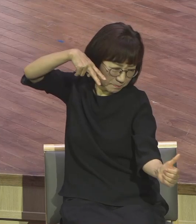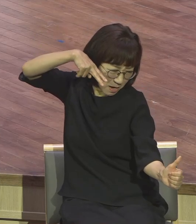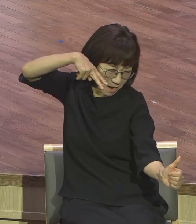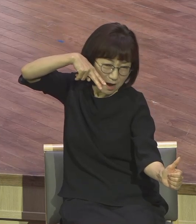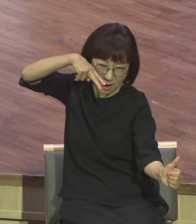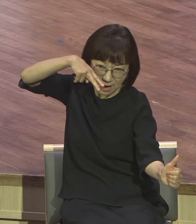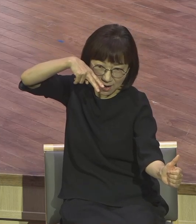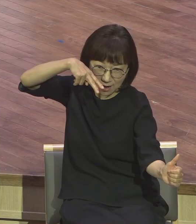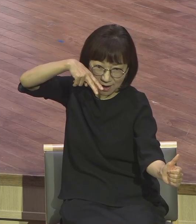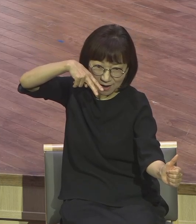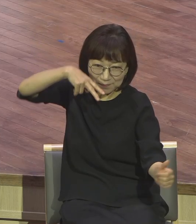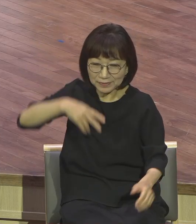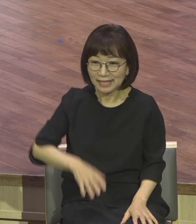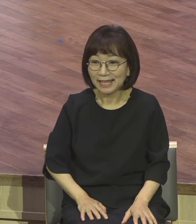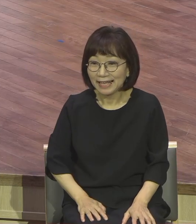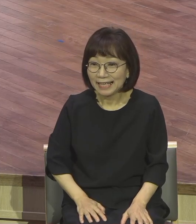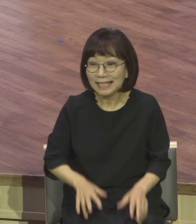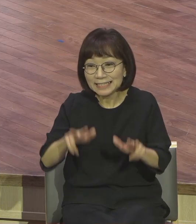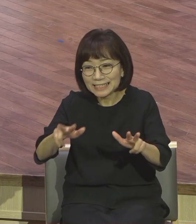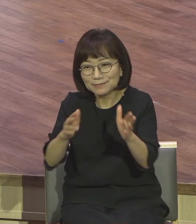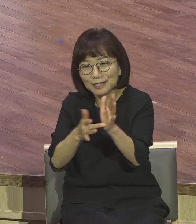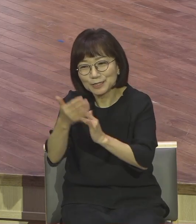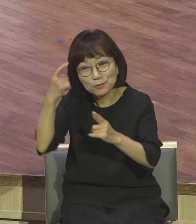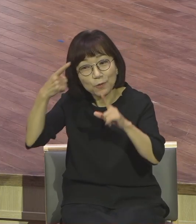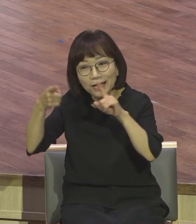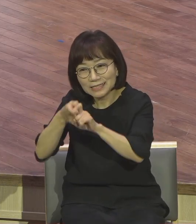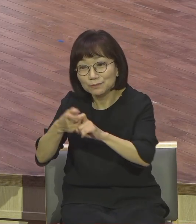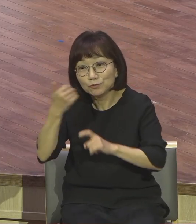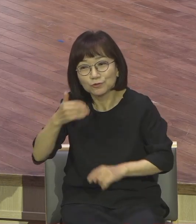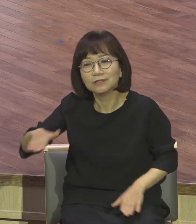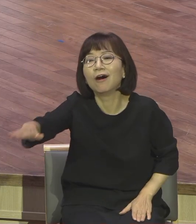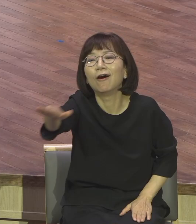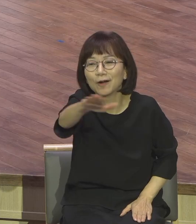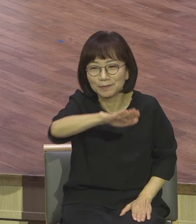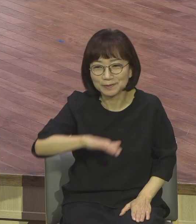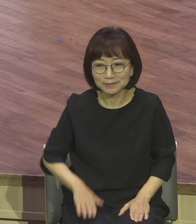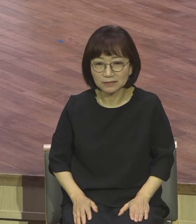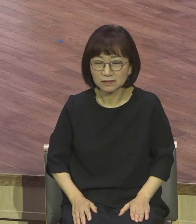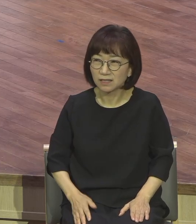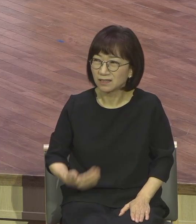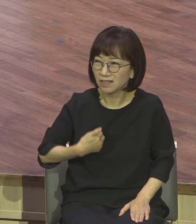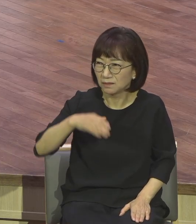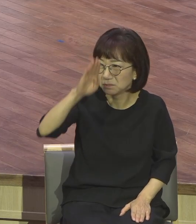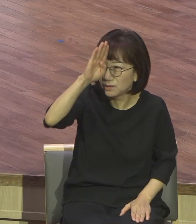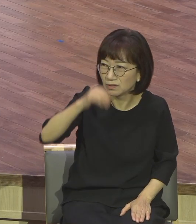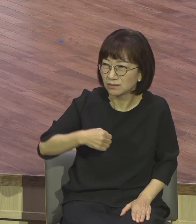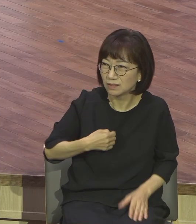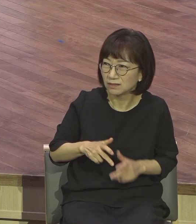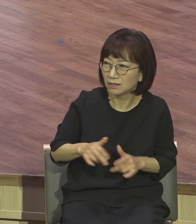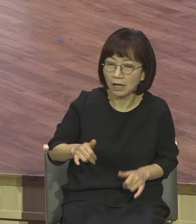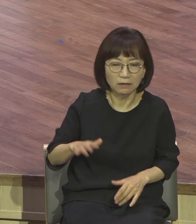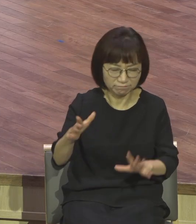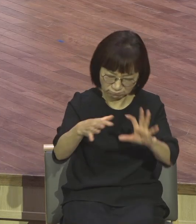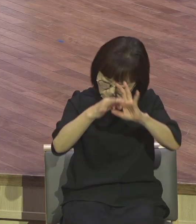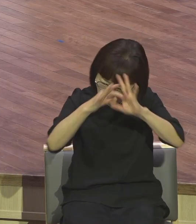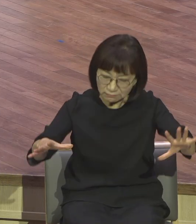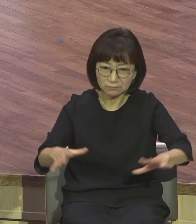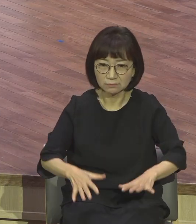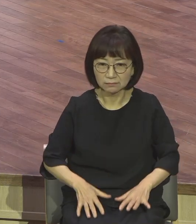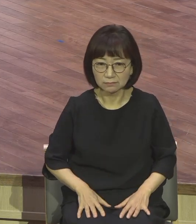수준이 어떻다 뭐 배웠다 못 배웠다 가난하다 병들었다 상관없어요 아무 상관없어요 지금 병변자들이요 이